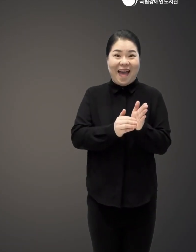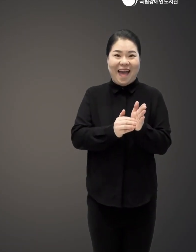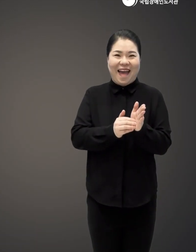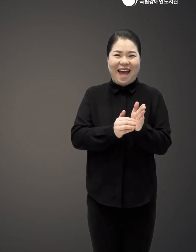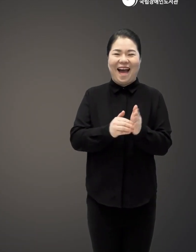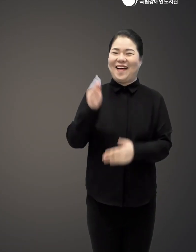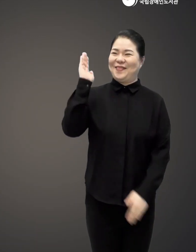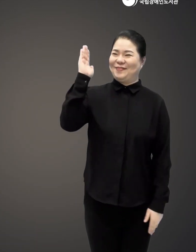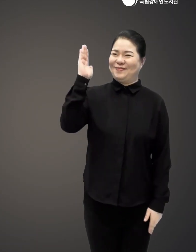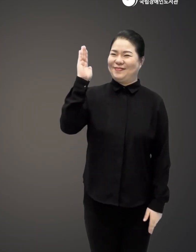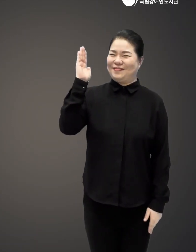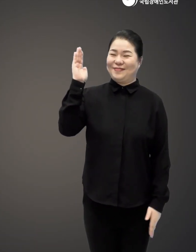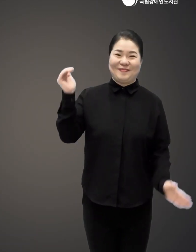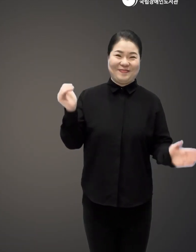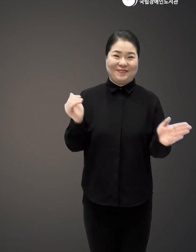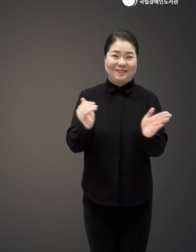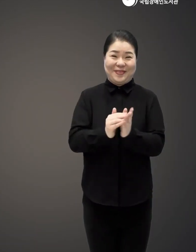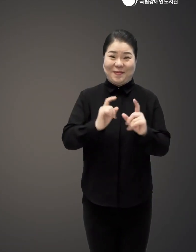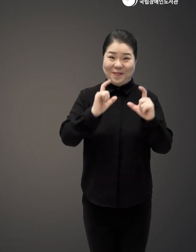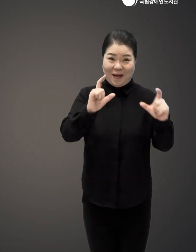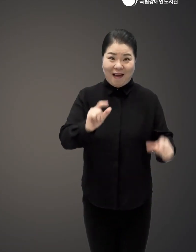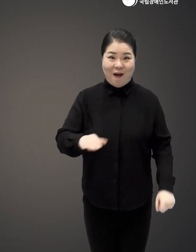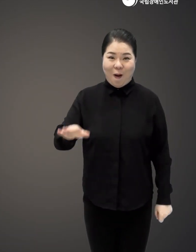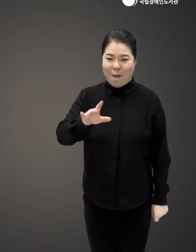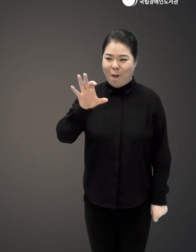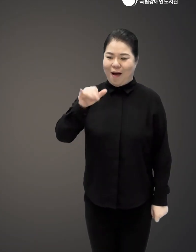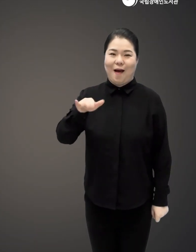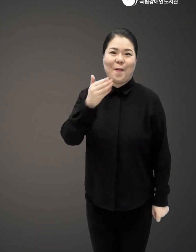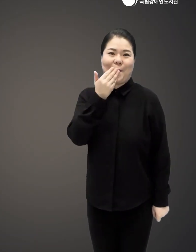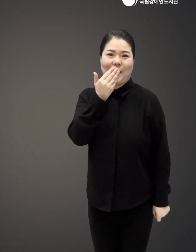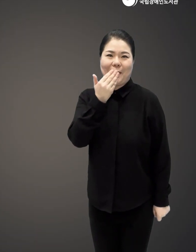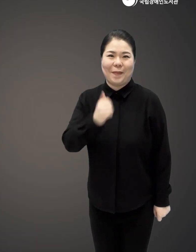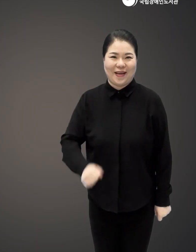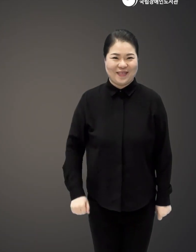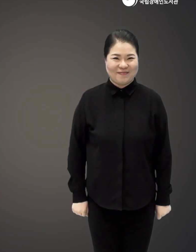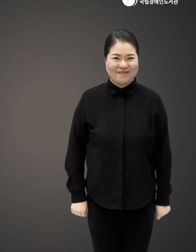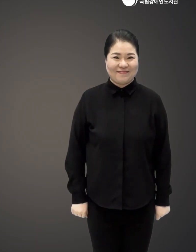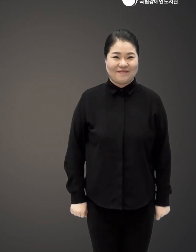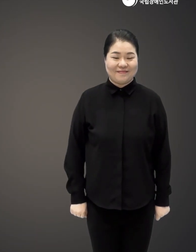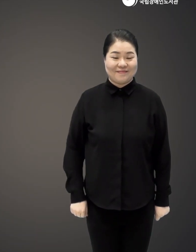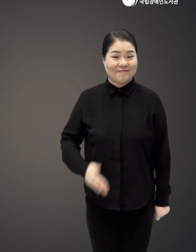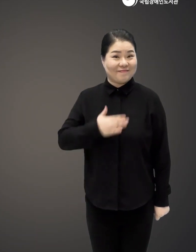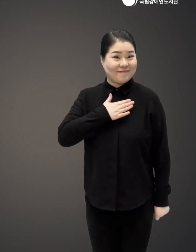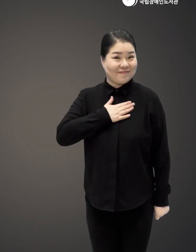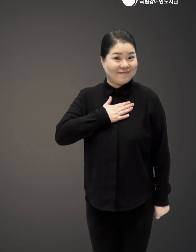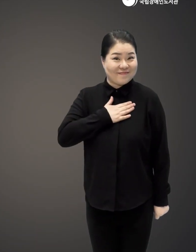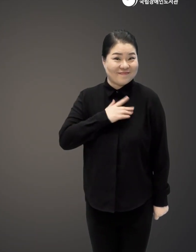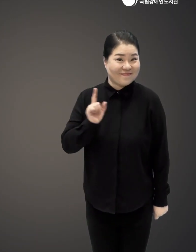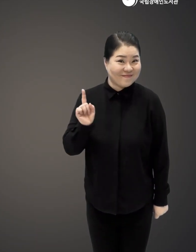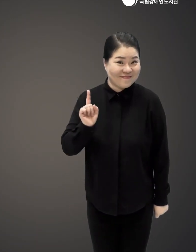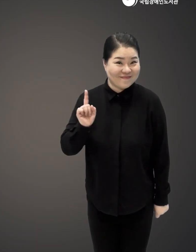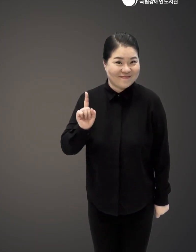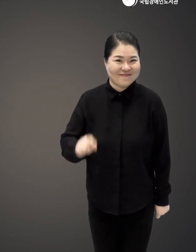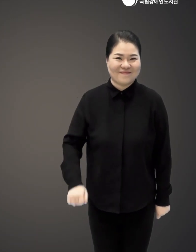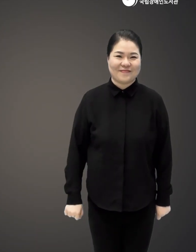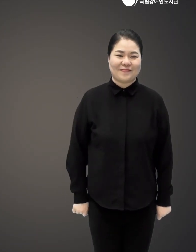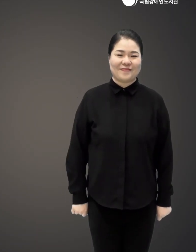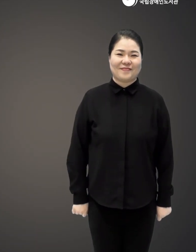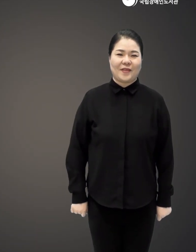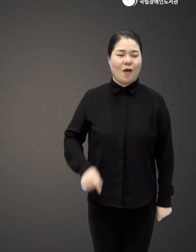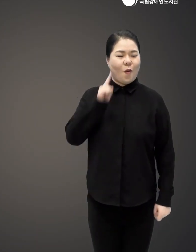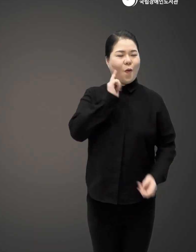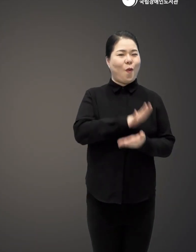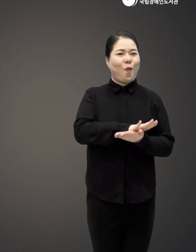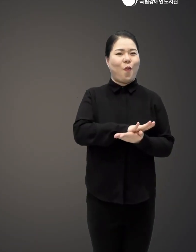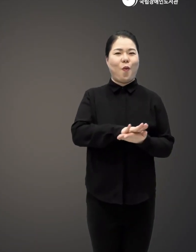강의를 마쳤어요 그래서 여러분들이 이제 화장실을 갈 수 있습니다 그러면 여러분들은 좀 어떠세요? 뭔가